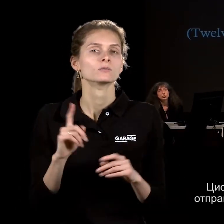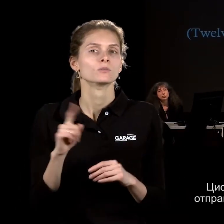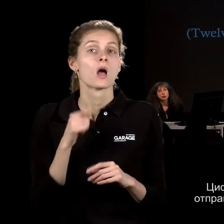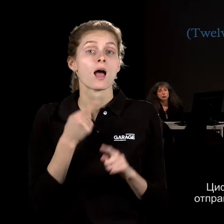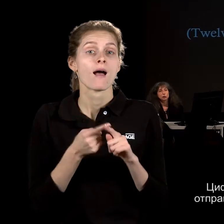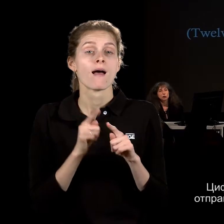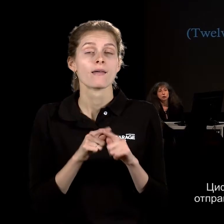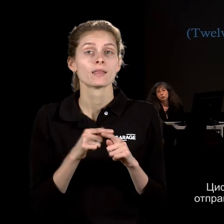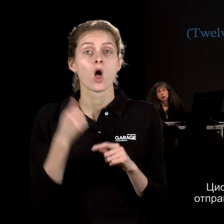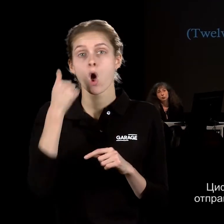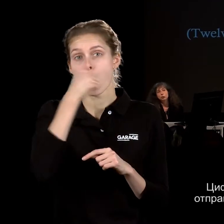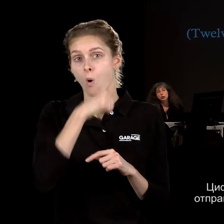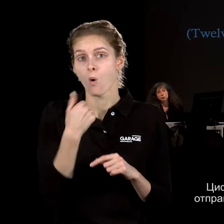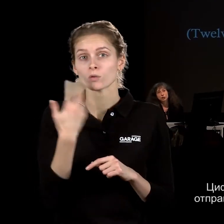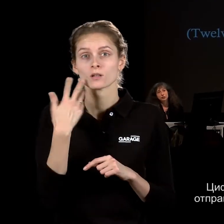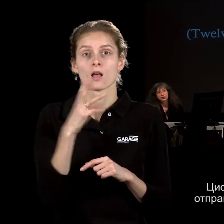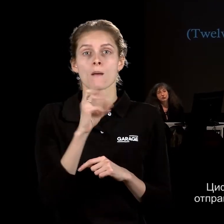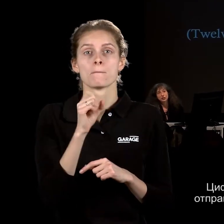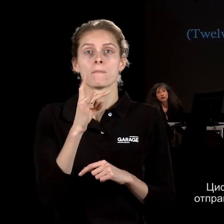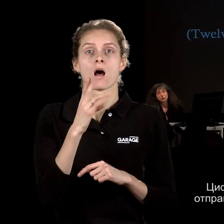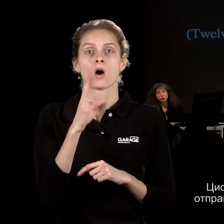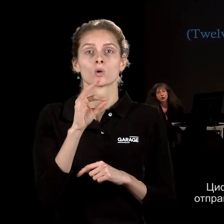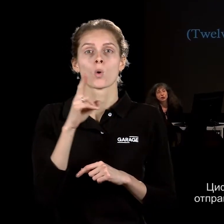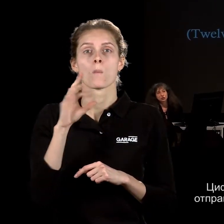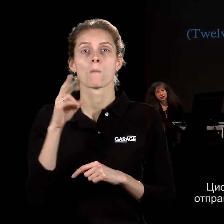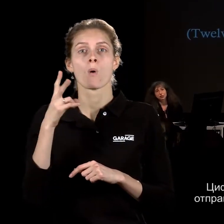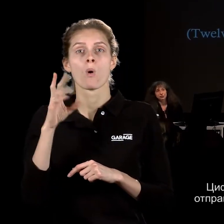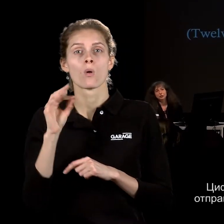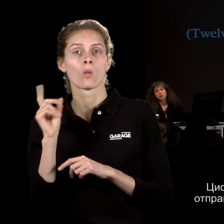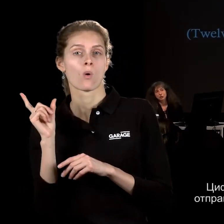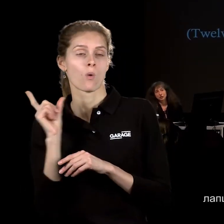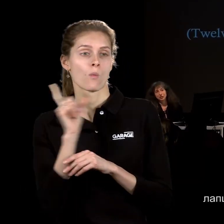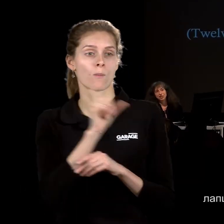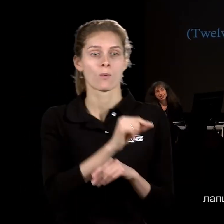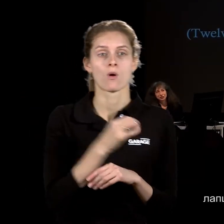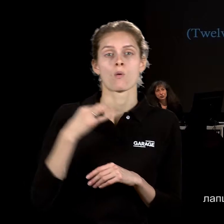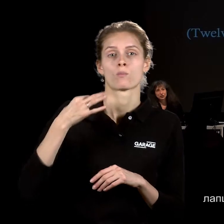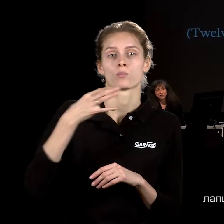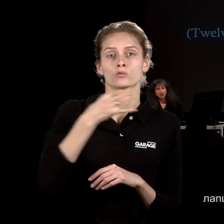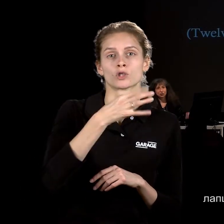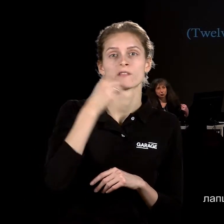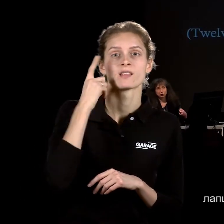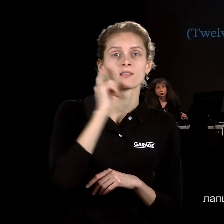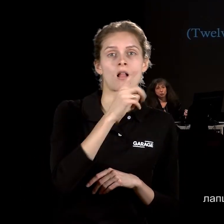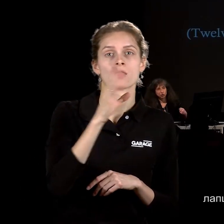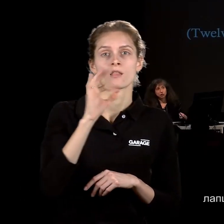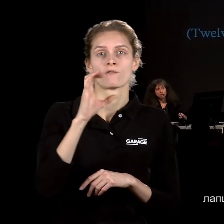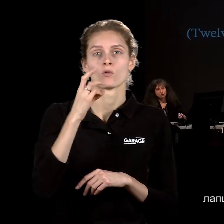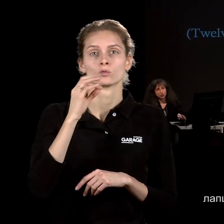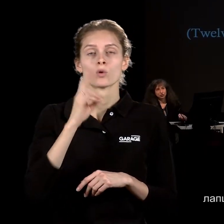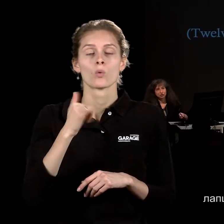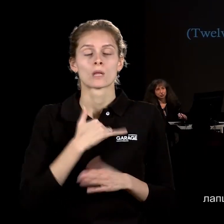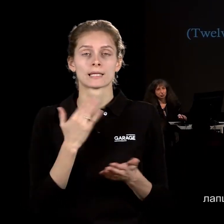год, в который Марко Поло отправился из Венеции в путешествие на Дальний Восток. Соответственно, у нас есть история про